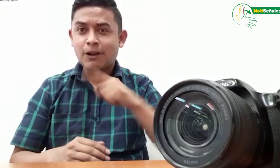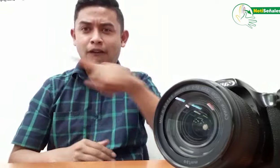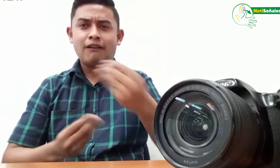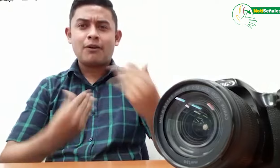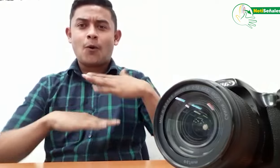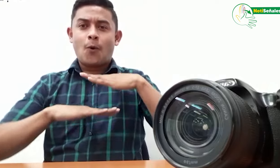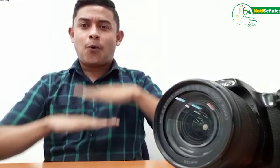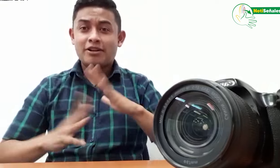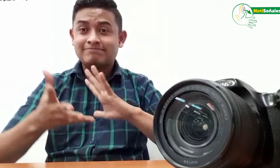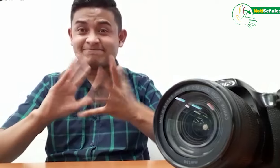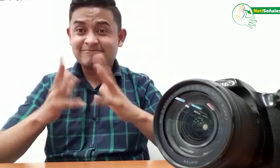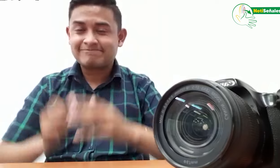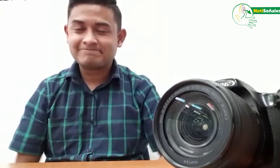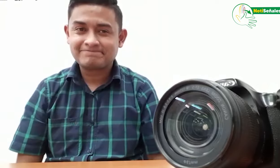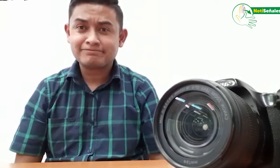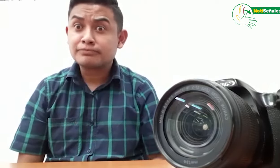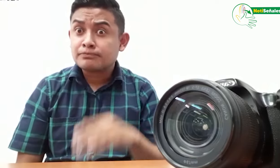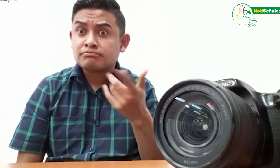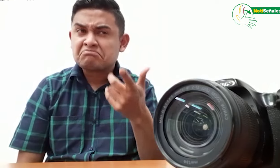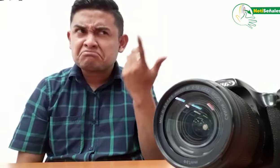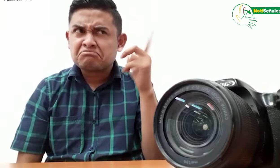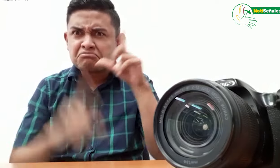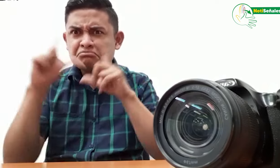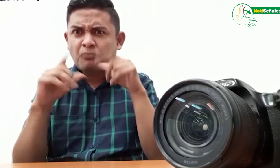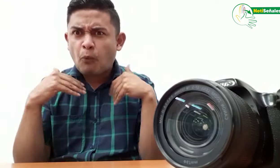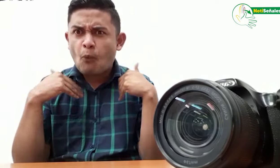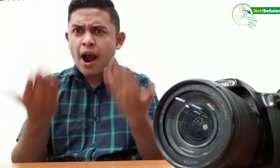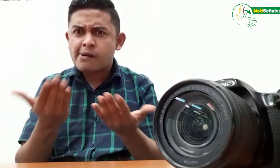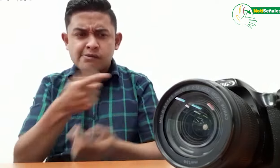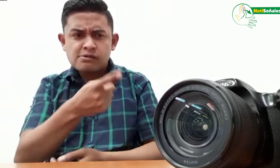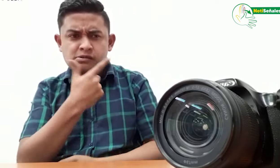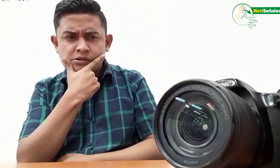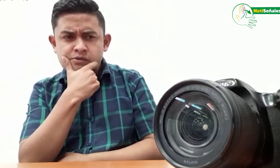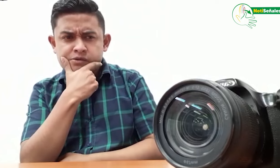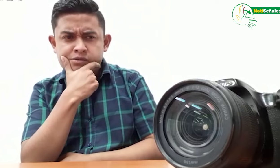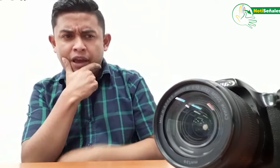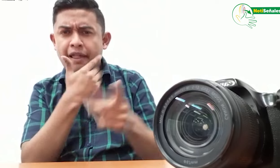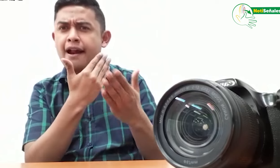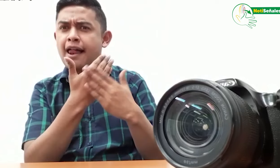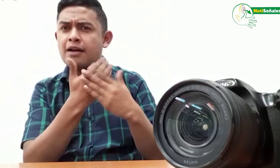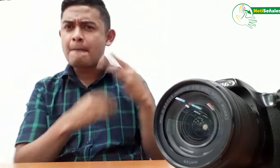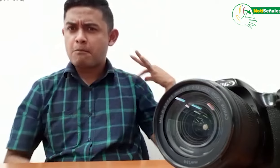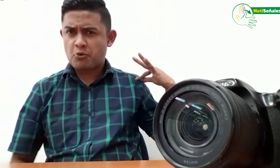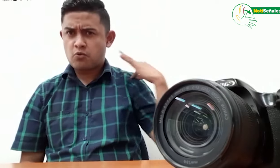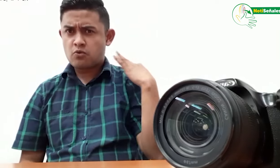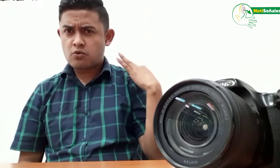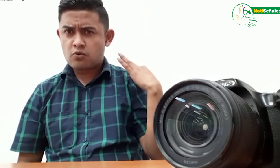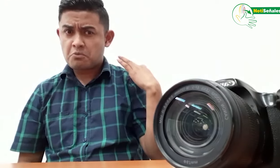Comuníquese conmigo, que soy una persona sordo y uso lengua de señas colombiana ¿Qué clase de fotos hago? ¿Se puede con